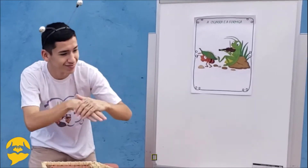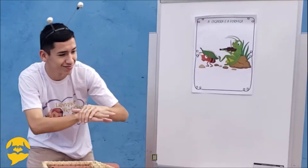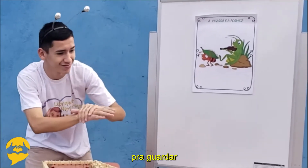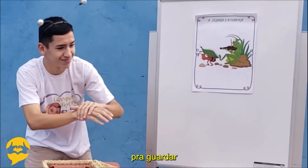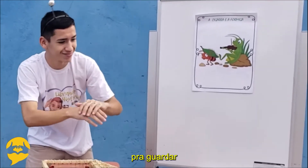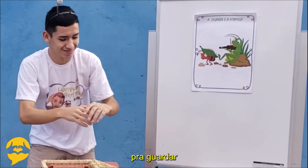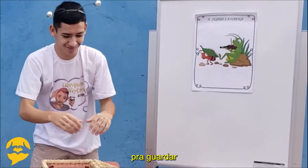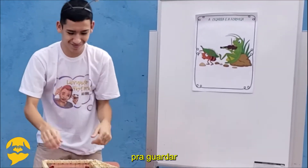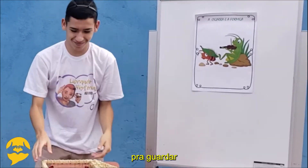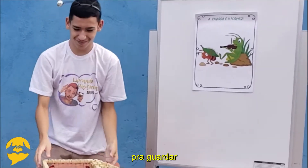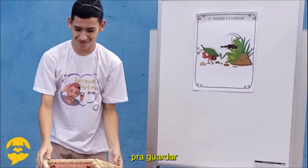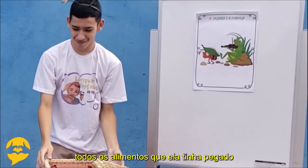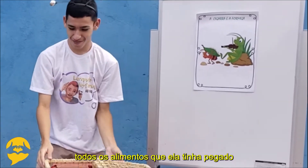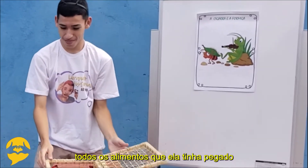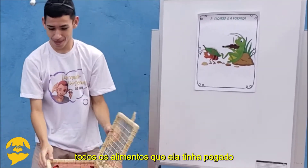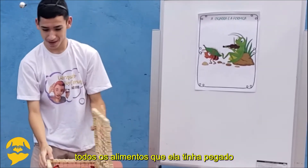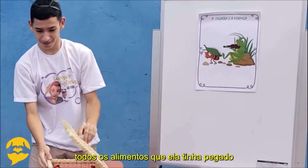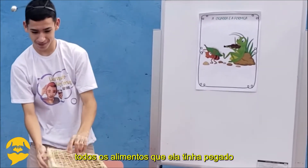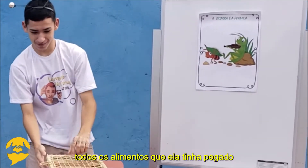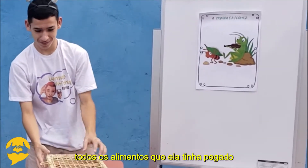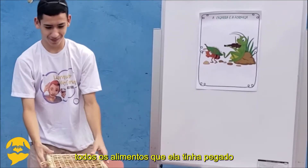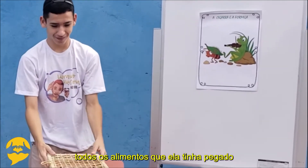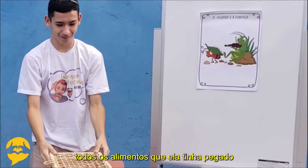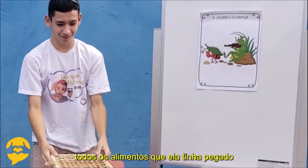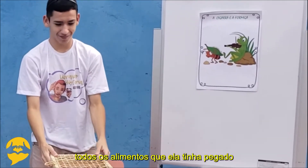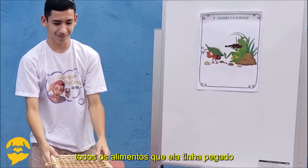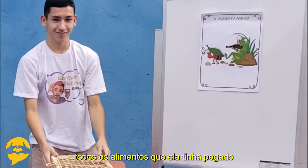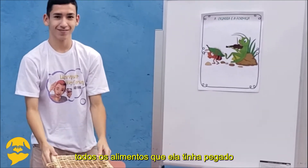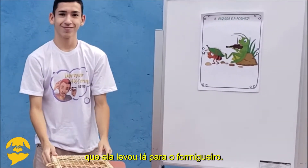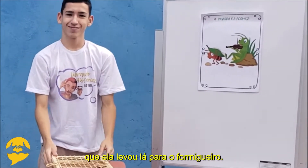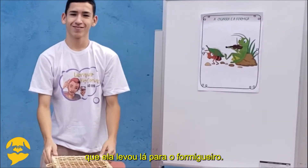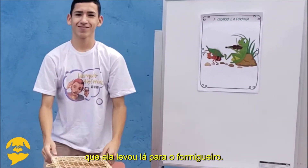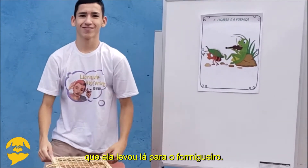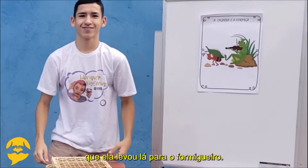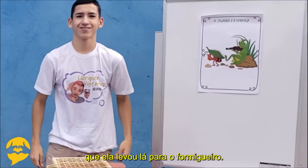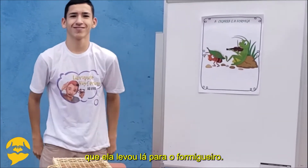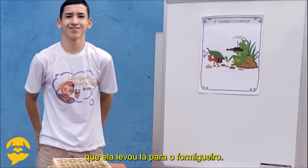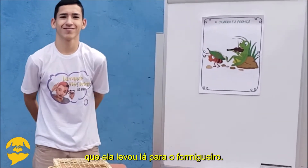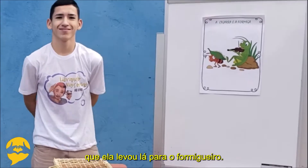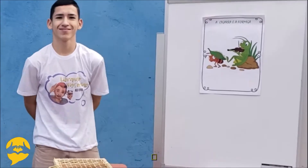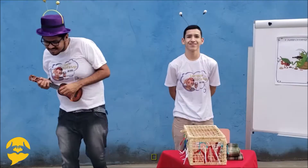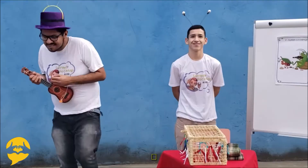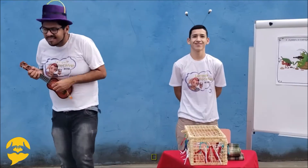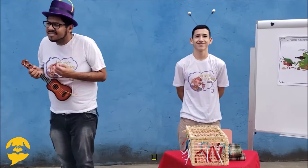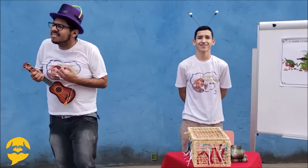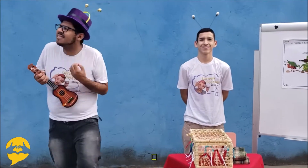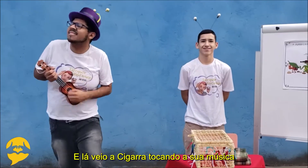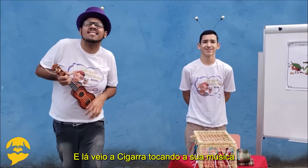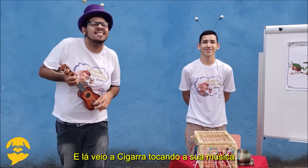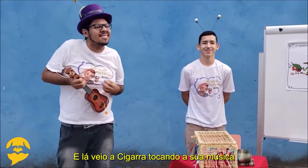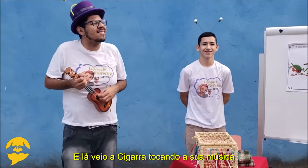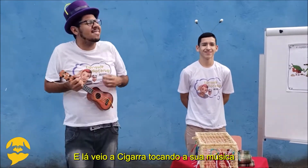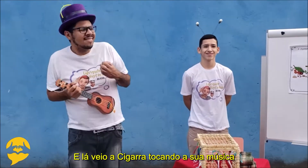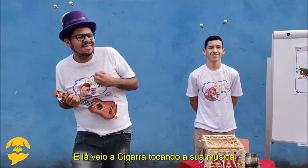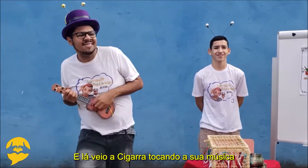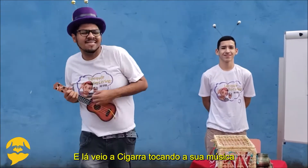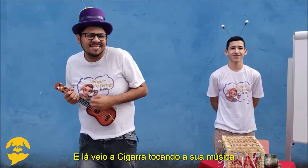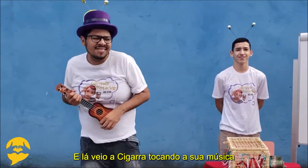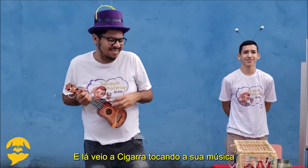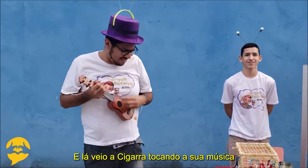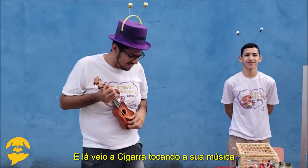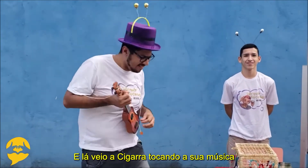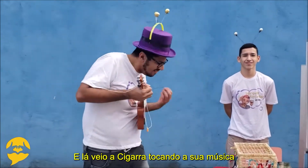retirar coisas de dentro. E guardar todos os alimentos que ela tinha pegado, né? Que ela levou lá para o formigueiro. Fecha a tampa. E ainda veio a